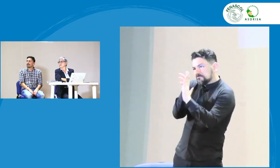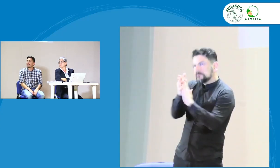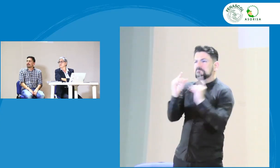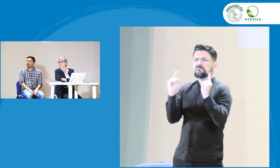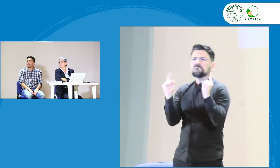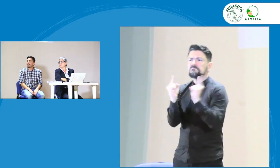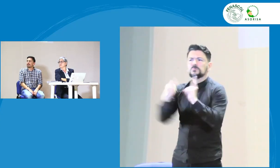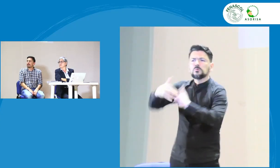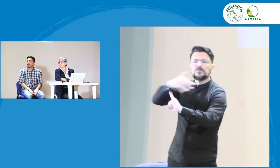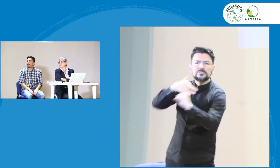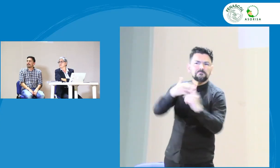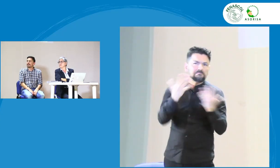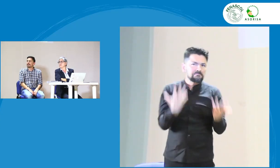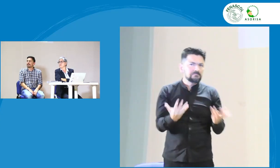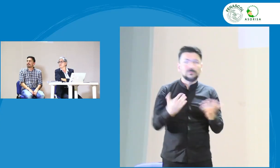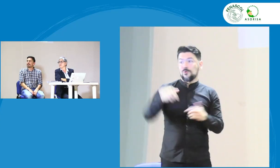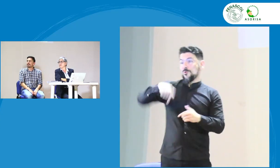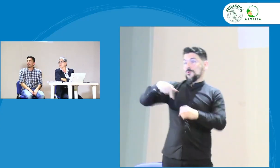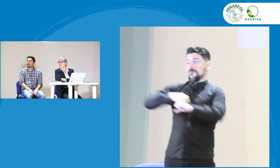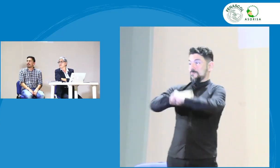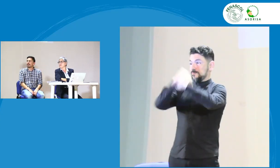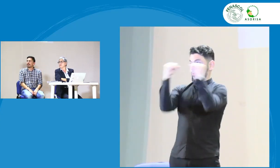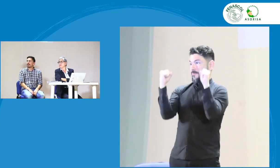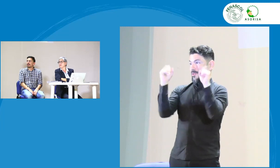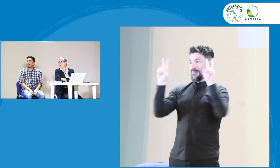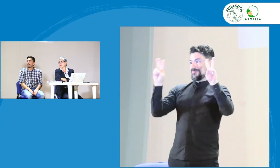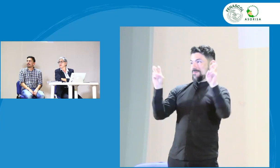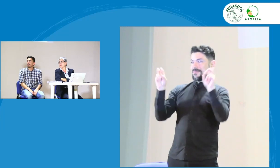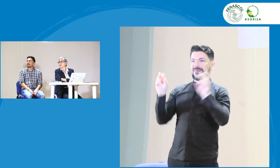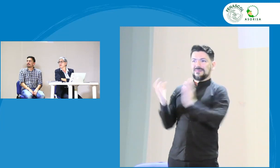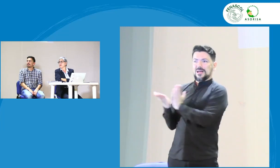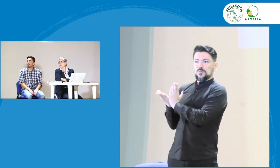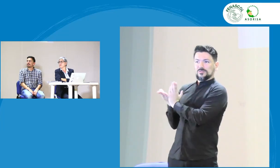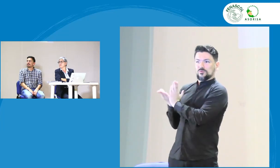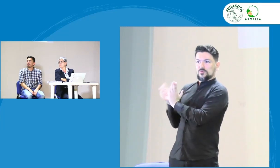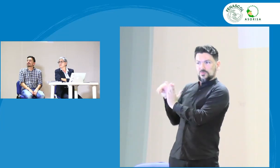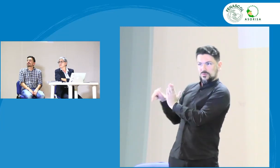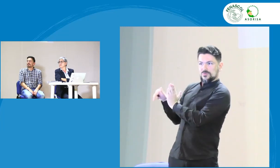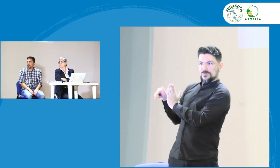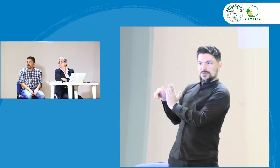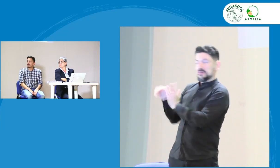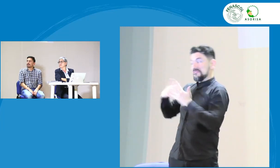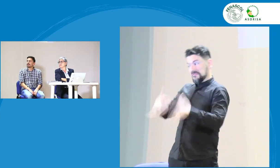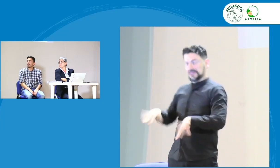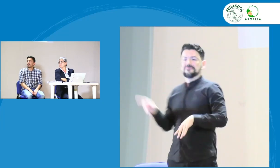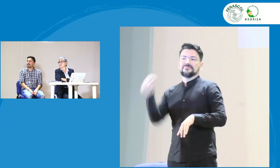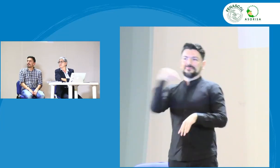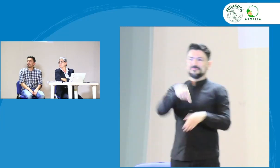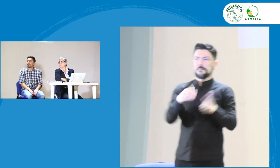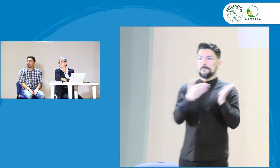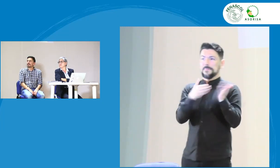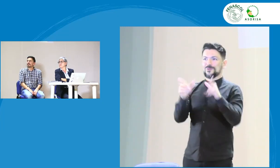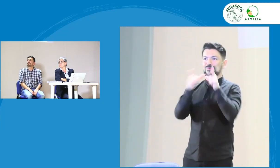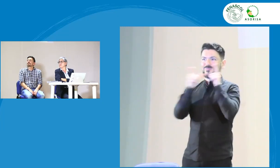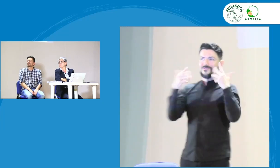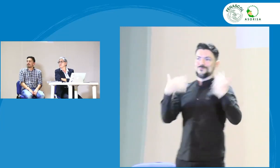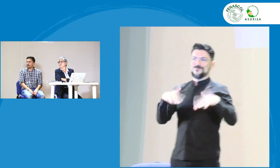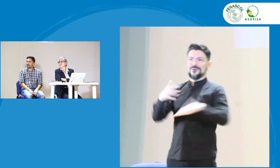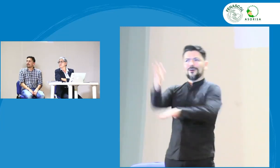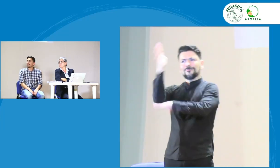Luzmari, lingüista. Voy a darles un poquito de contexto. Esta mañana estuvimos con